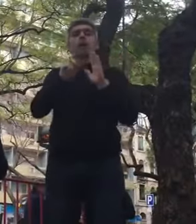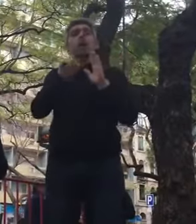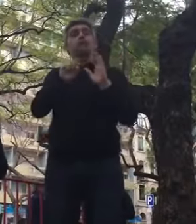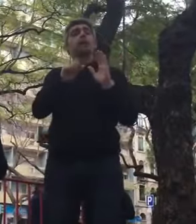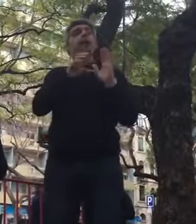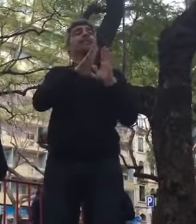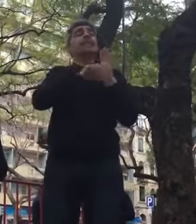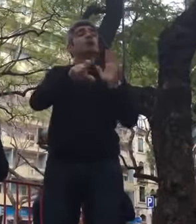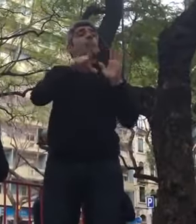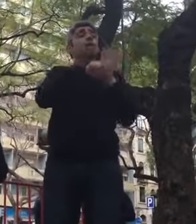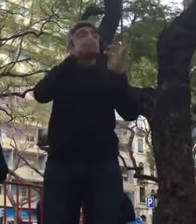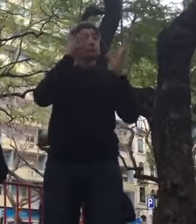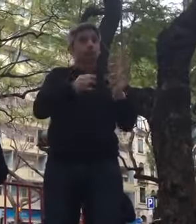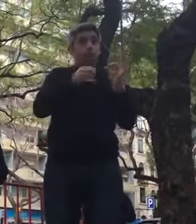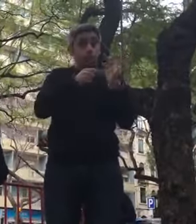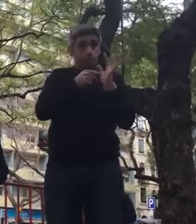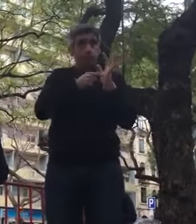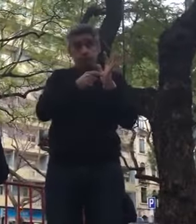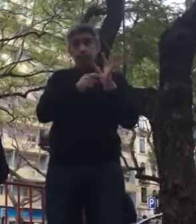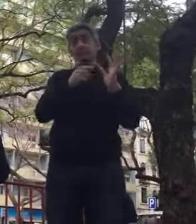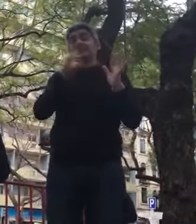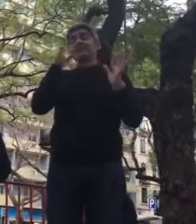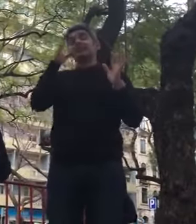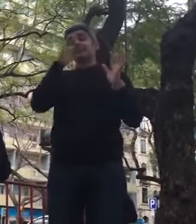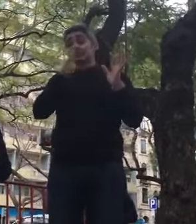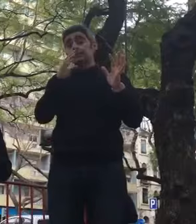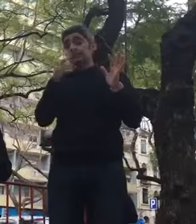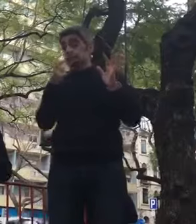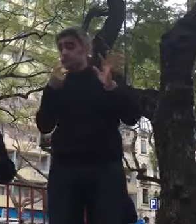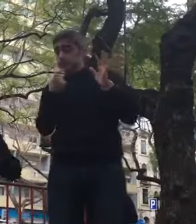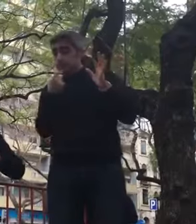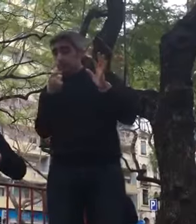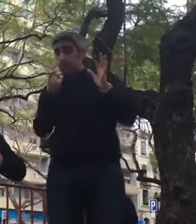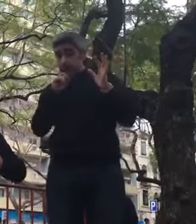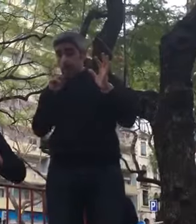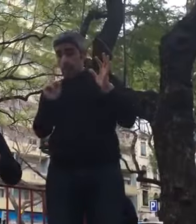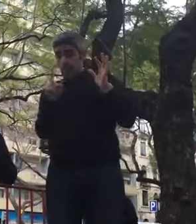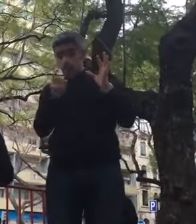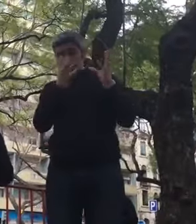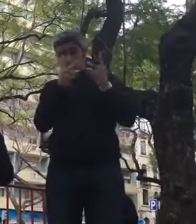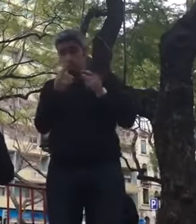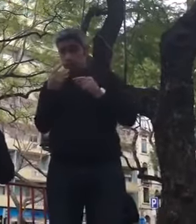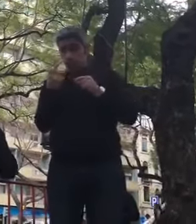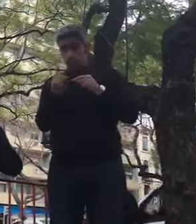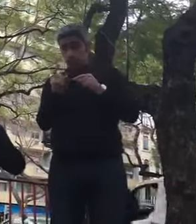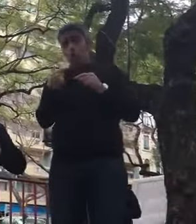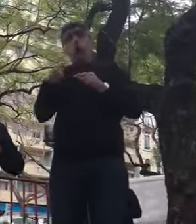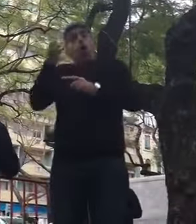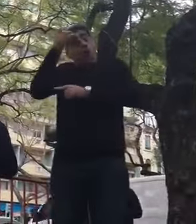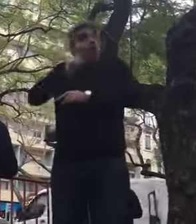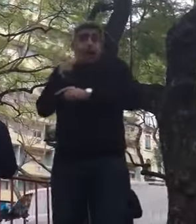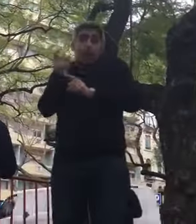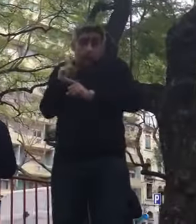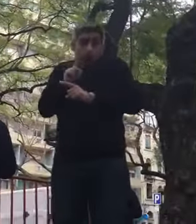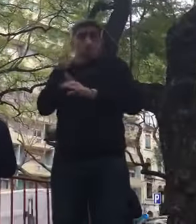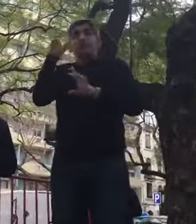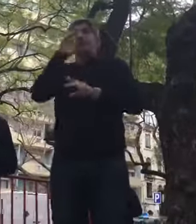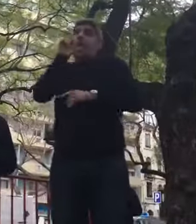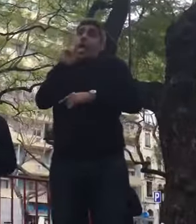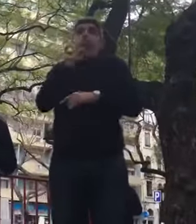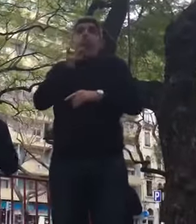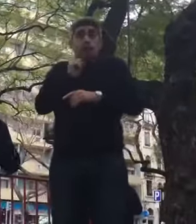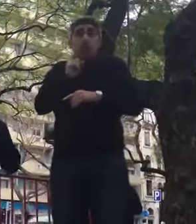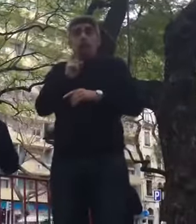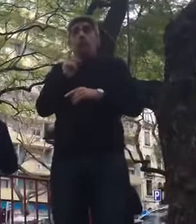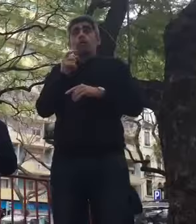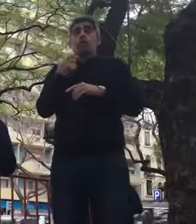de se perceber que seria ilegal essa contagem, o que não nos parece, sinceramente, acho que